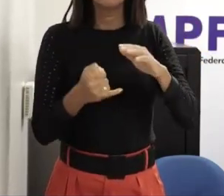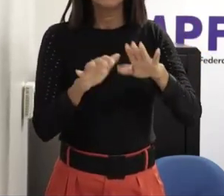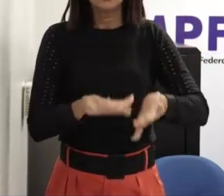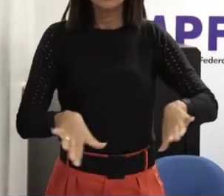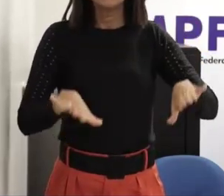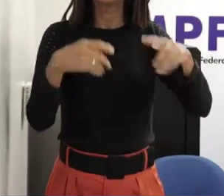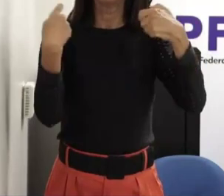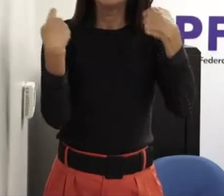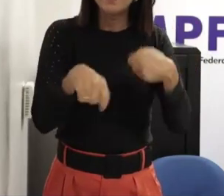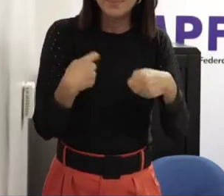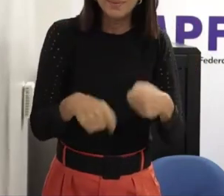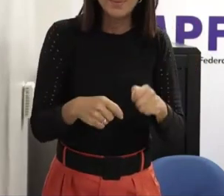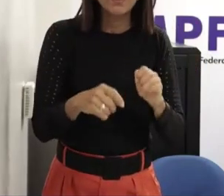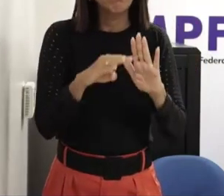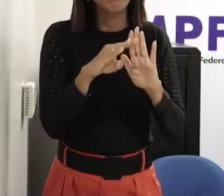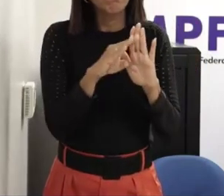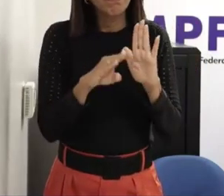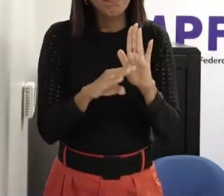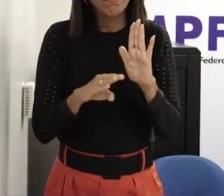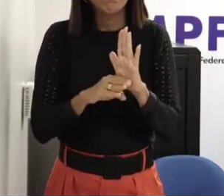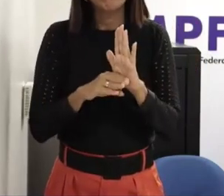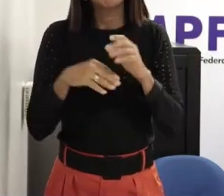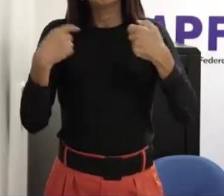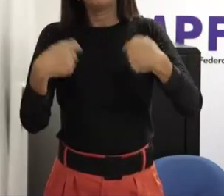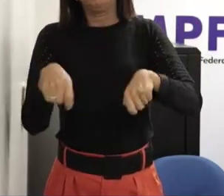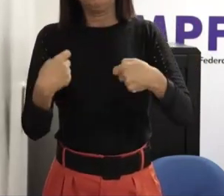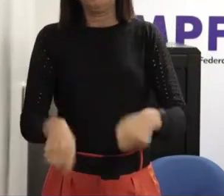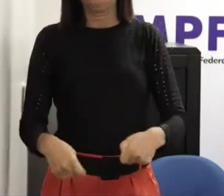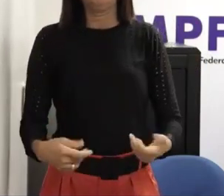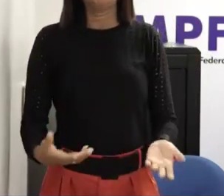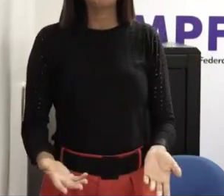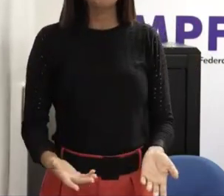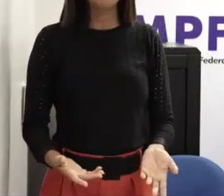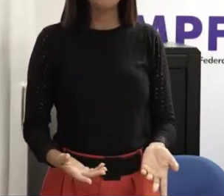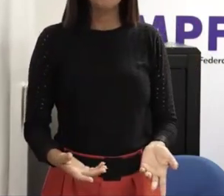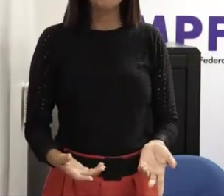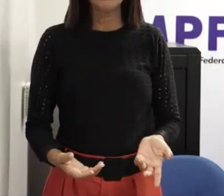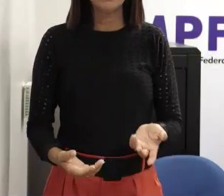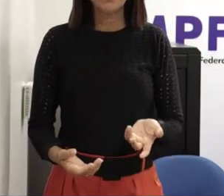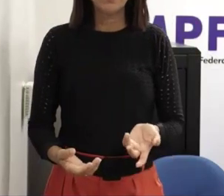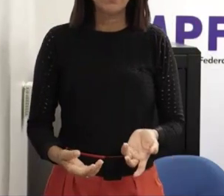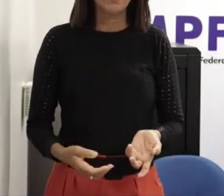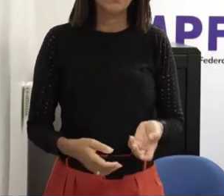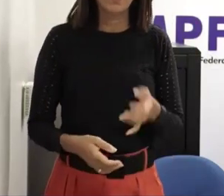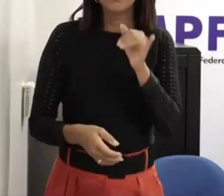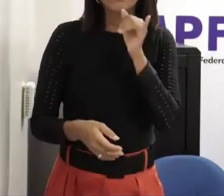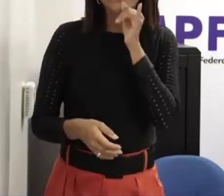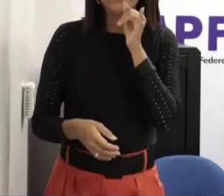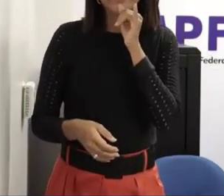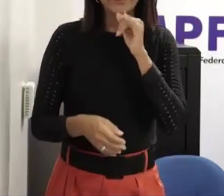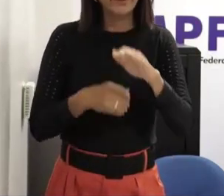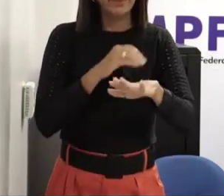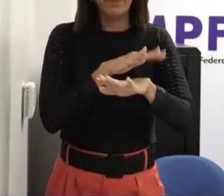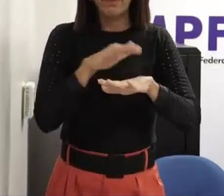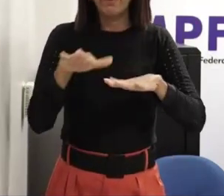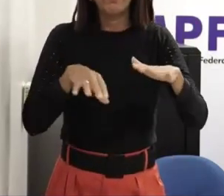tapete e fazendo uma metáfora vai ser que nem quando acontece um abuso deixa meio pra lá não denuncia o parente não